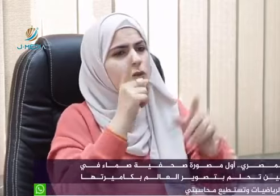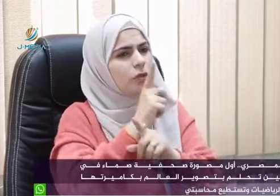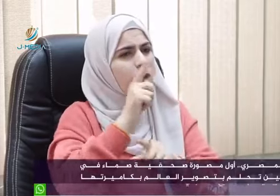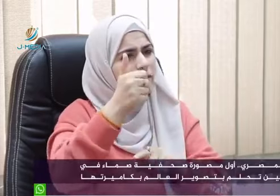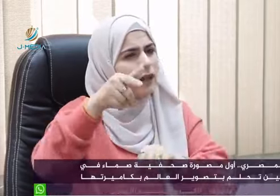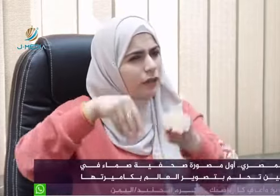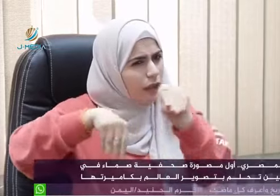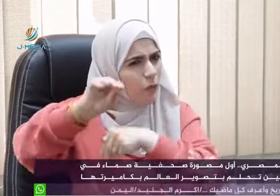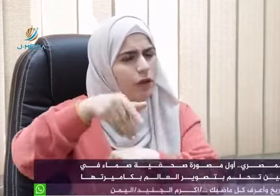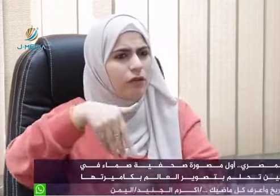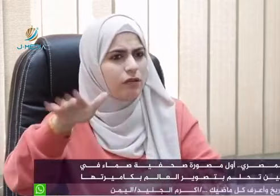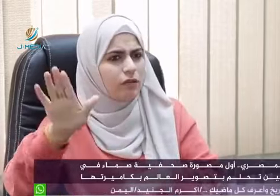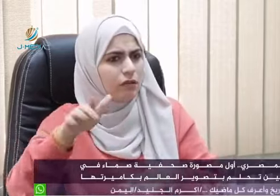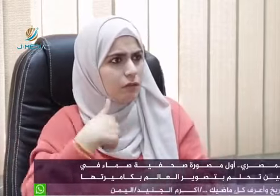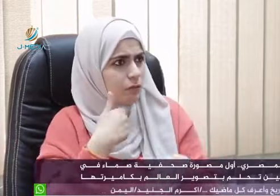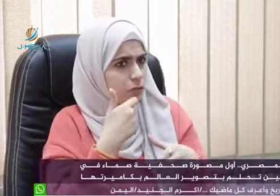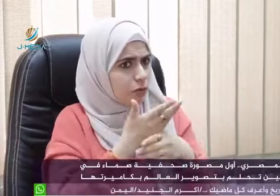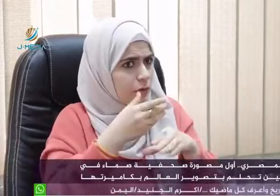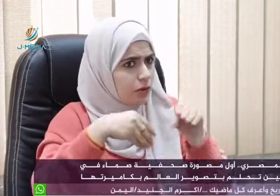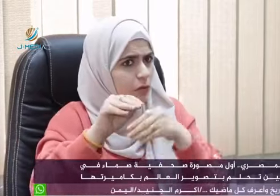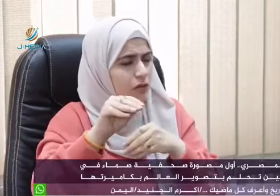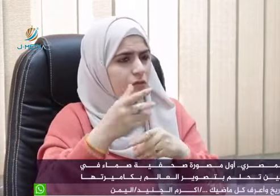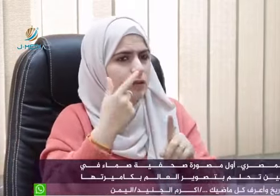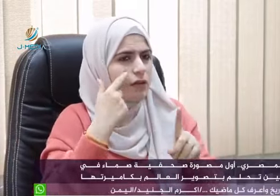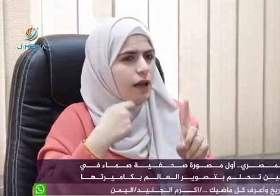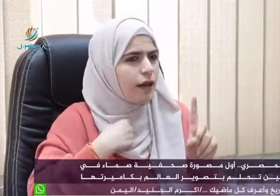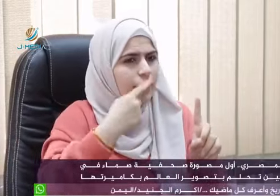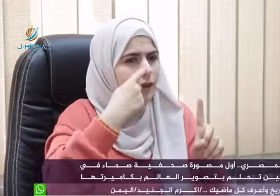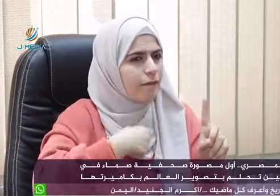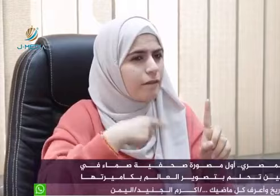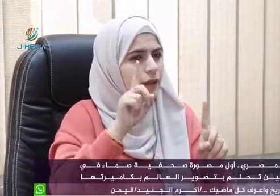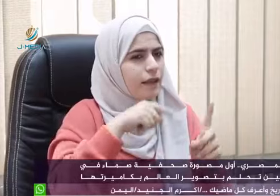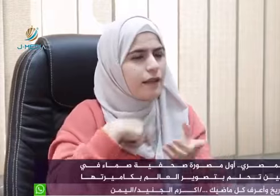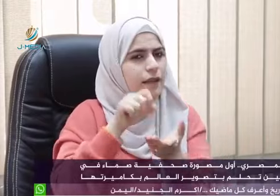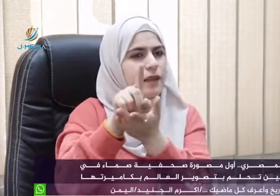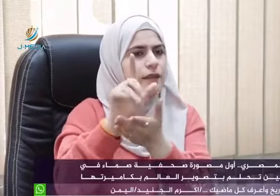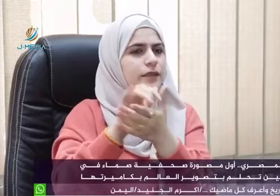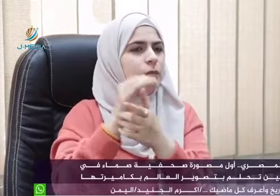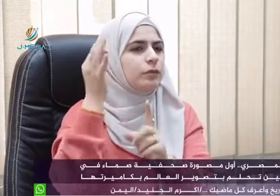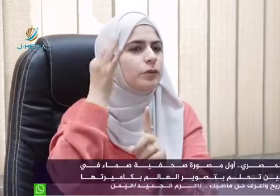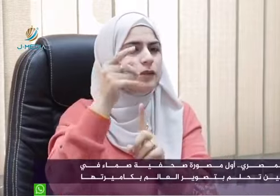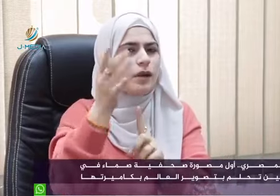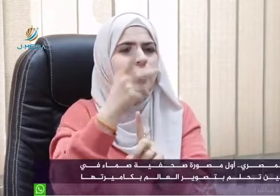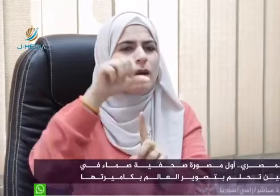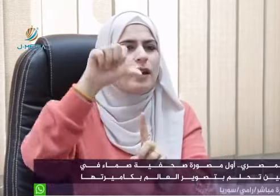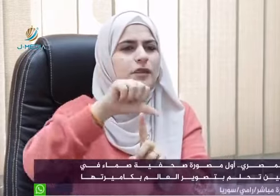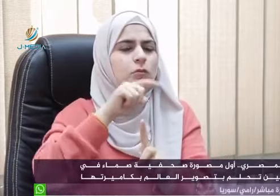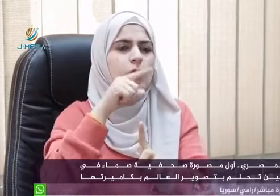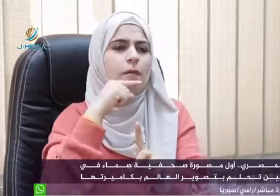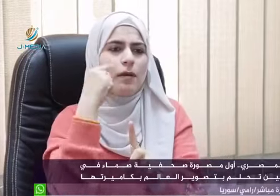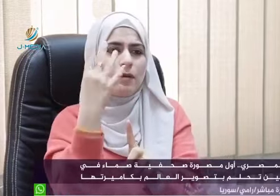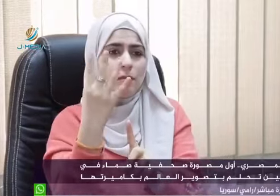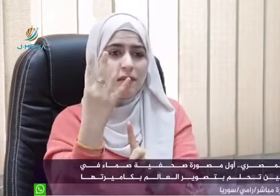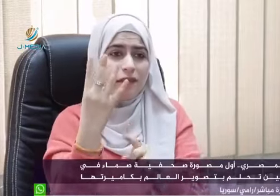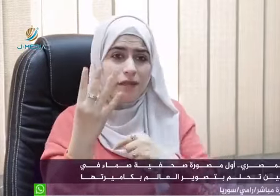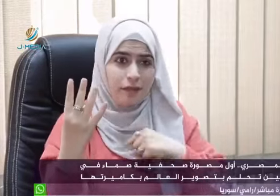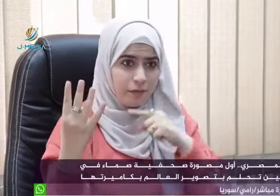إنه كان في رسوب وكان في أساد ذا يستصعب وإني أنا صمى وكان في صحبات اللي دايماً